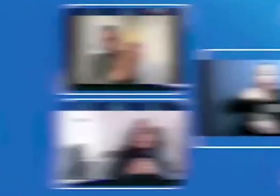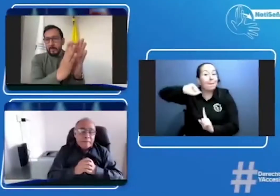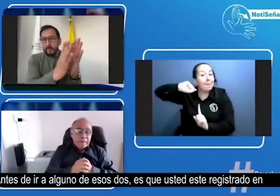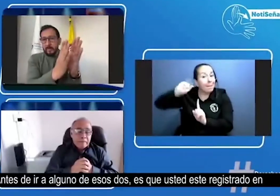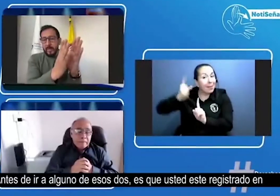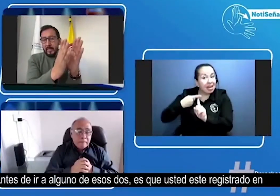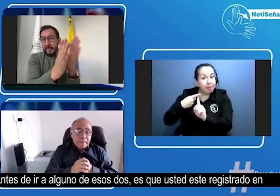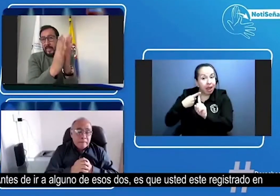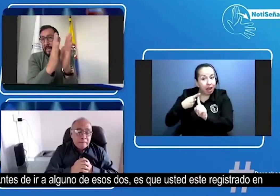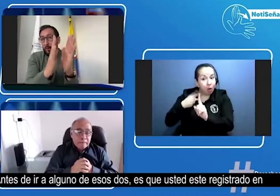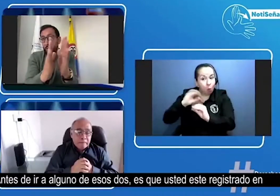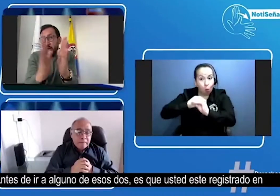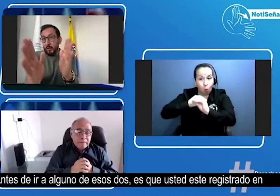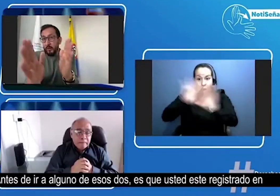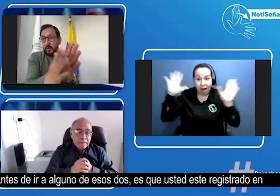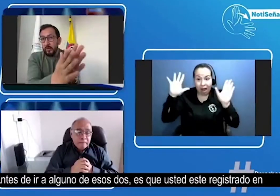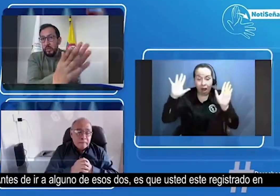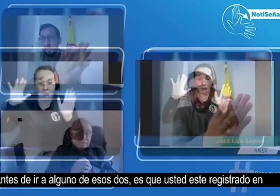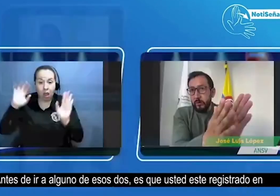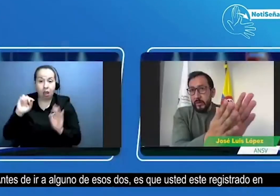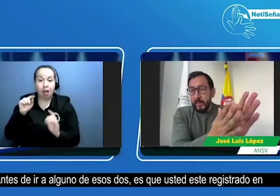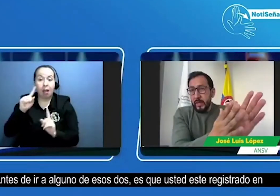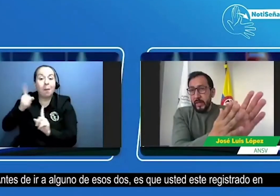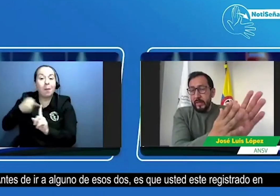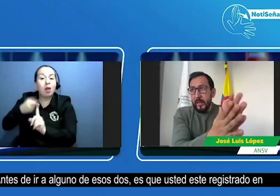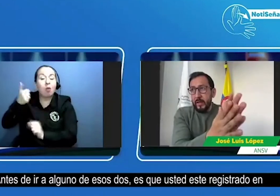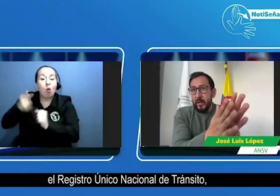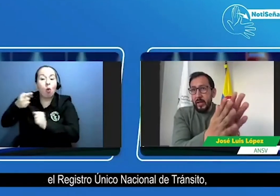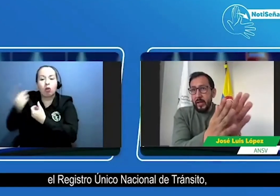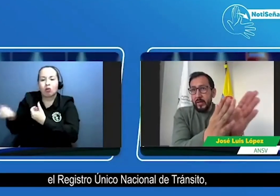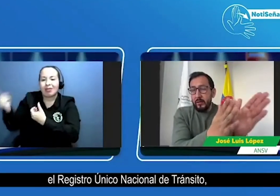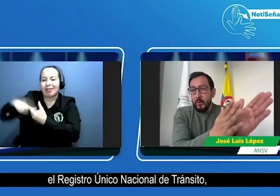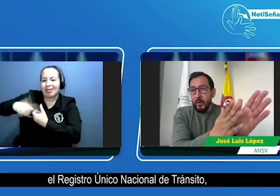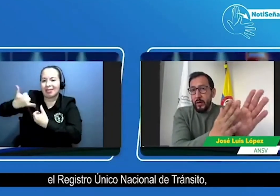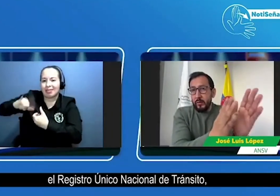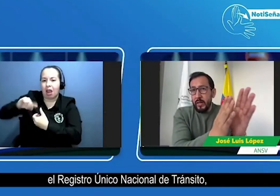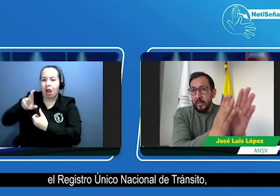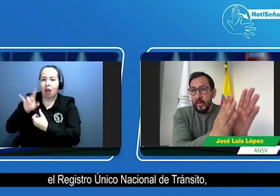antes de ir a alguno de esos dos es que usted esté registrado en el registro único nacional de tránsito